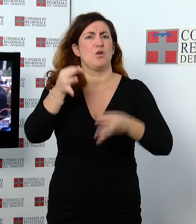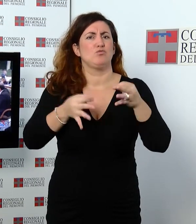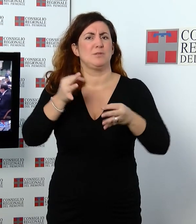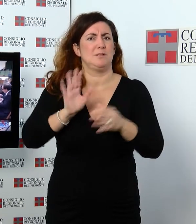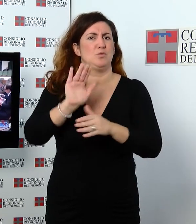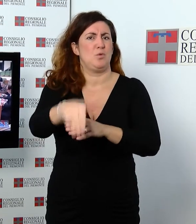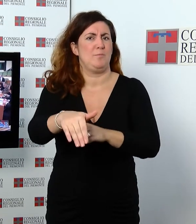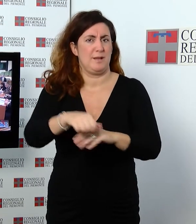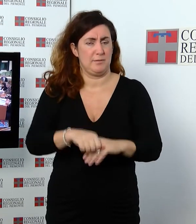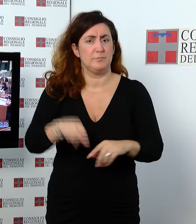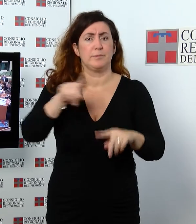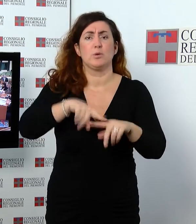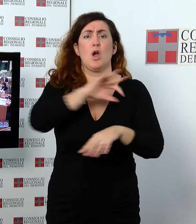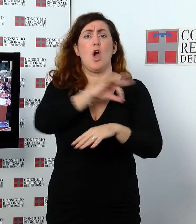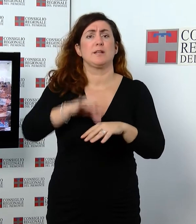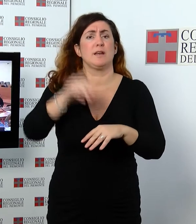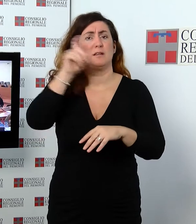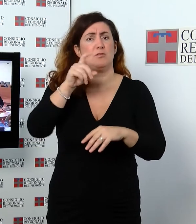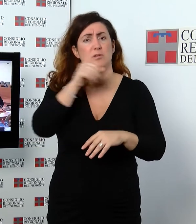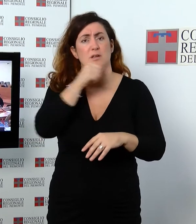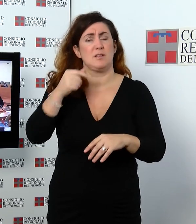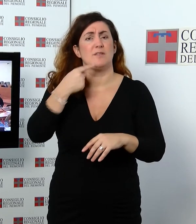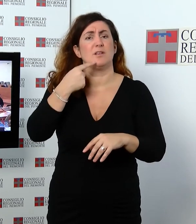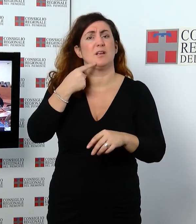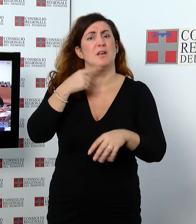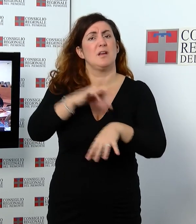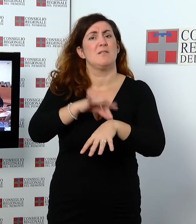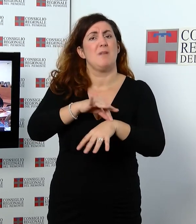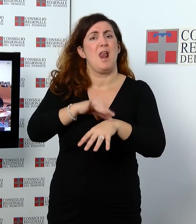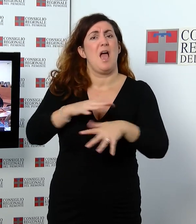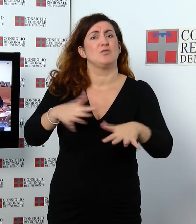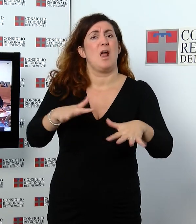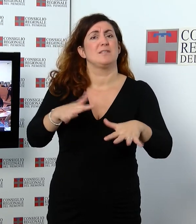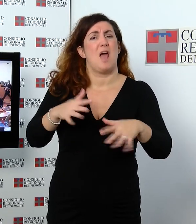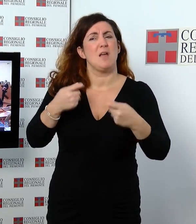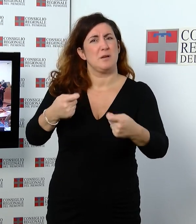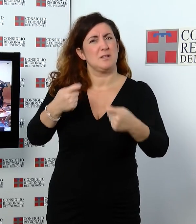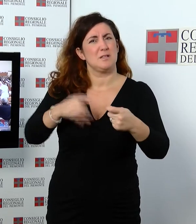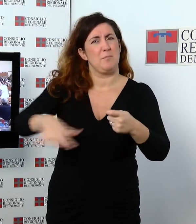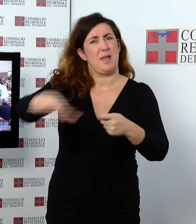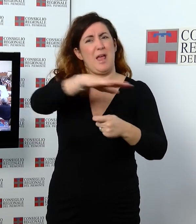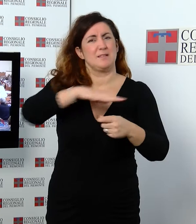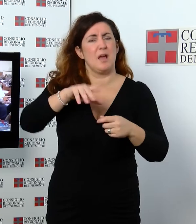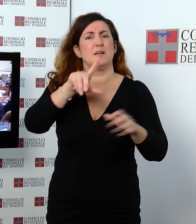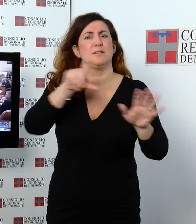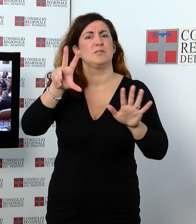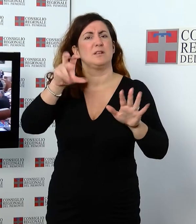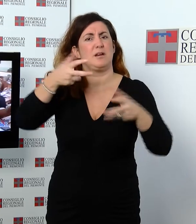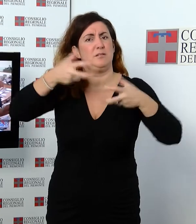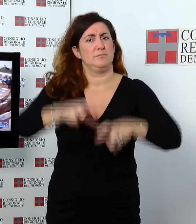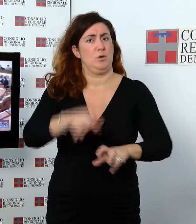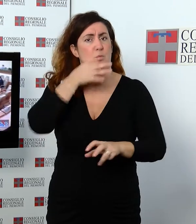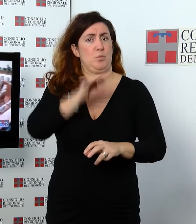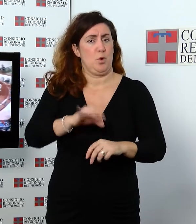un ordine del giorno per consentire la detrazione dalla dichiarazione dei redditi delle spese sostenute dai malati di Alzheimer. Nel